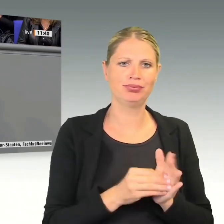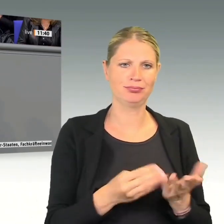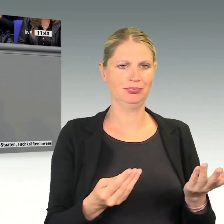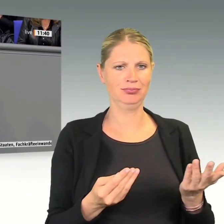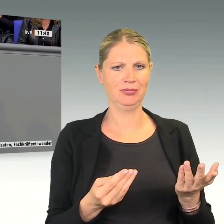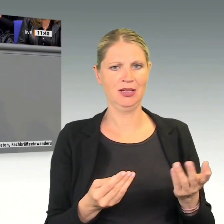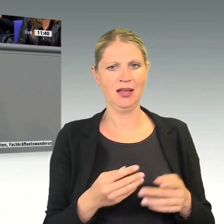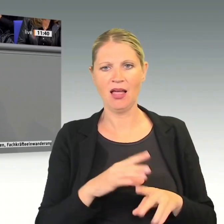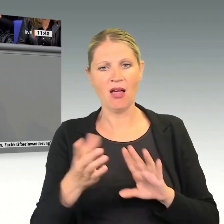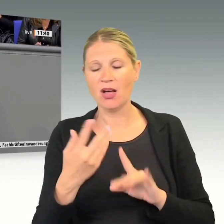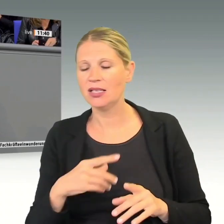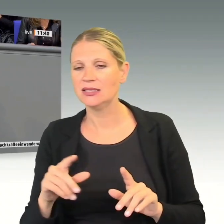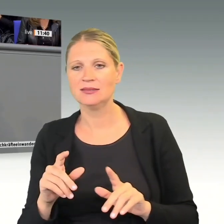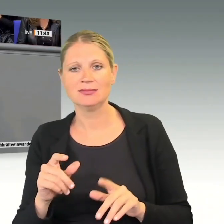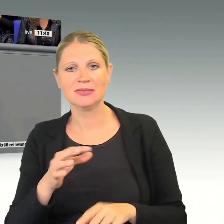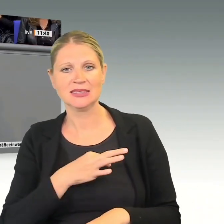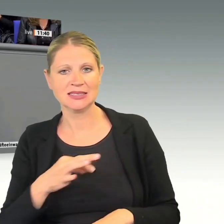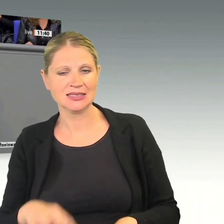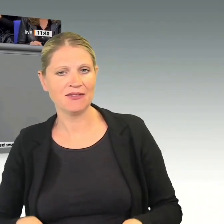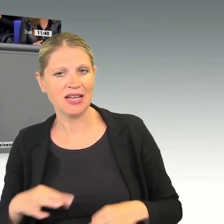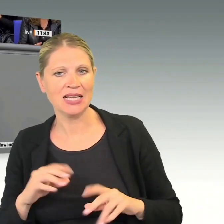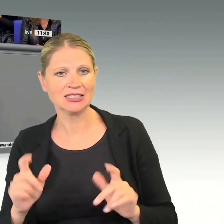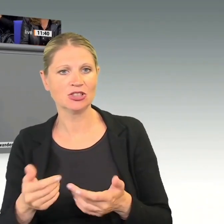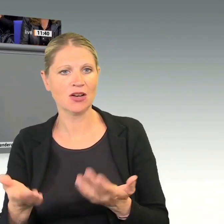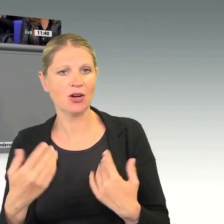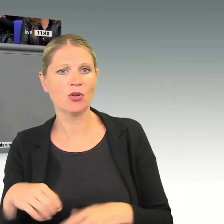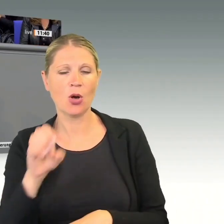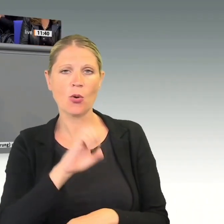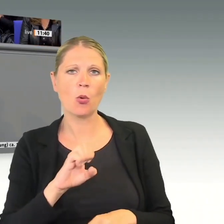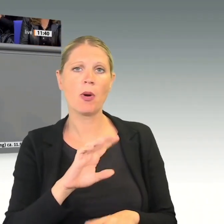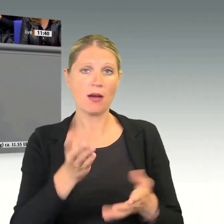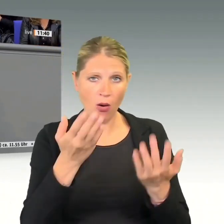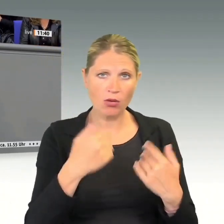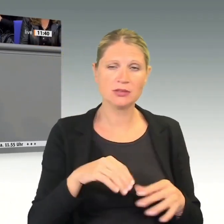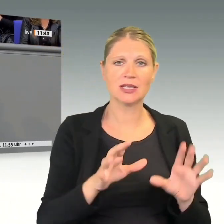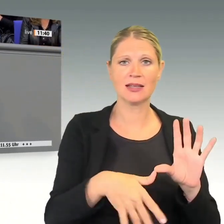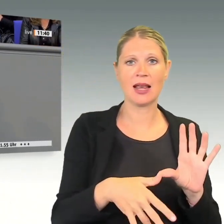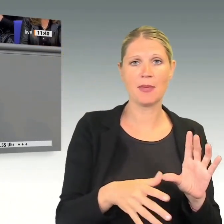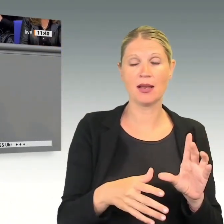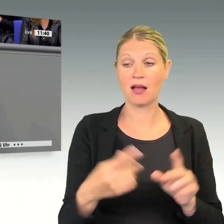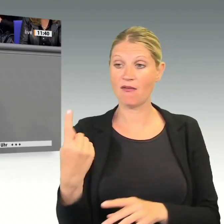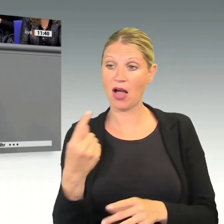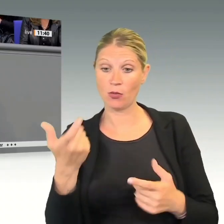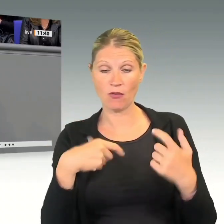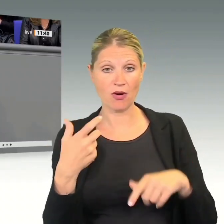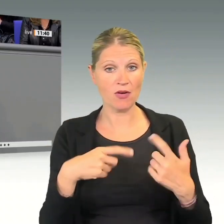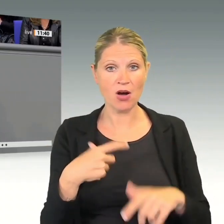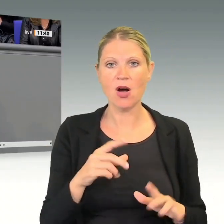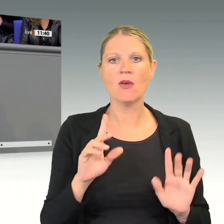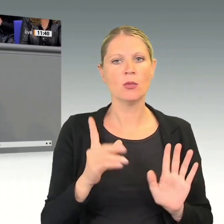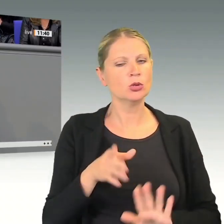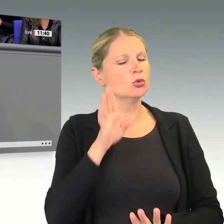Wirtschaft erreichen. Nur wenn wir eine bessere und wenn wir eine ehrlichere Partnerschaft in